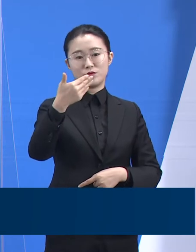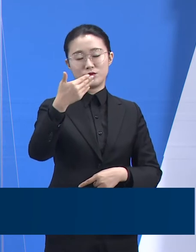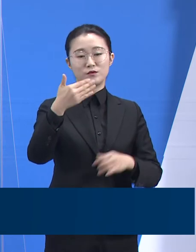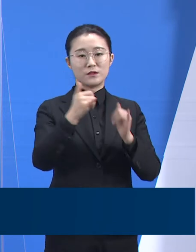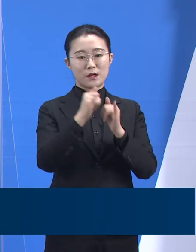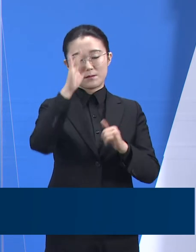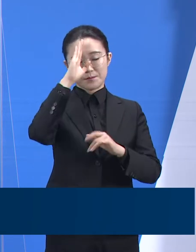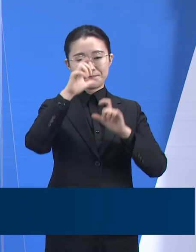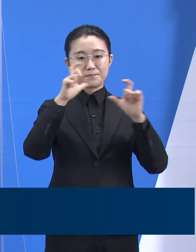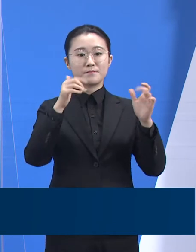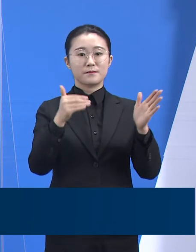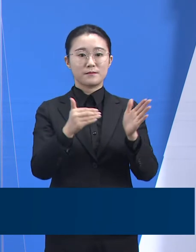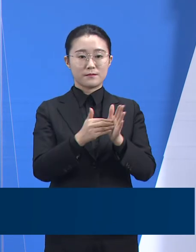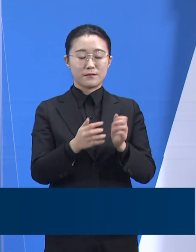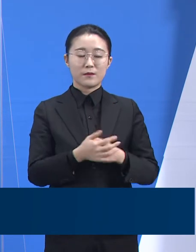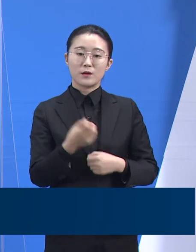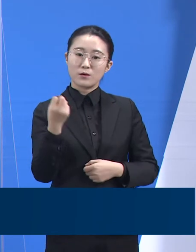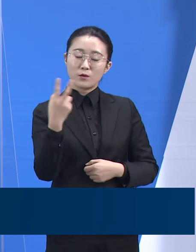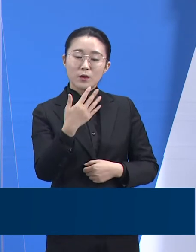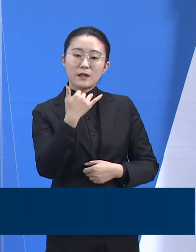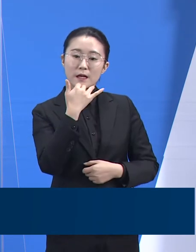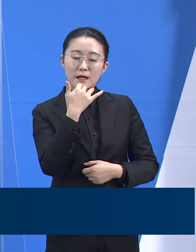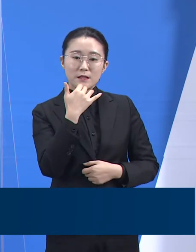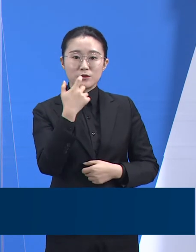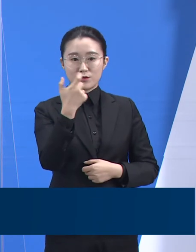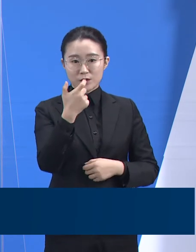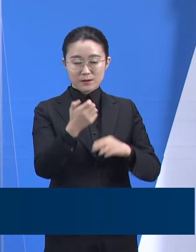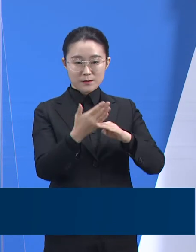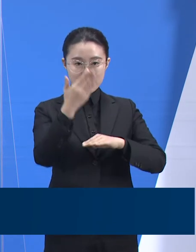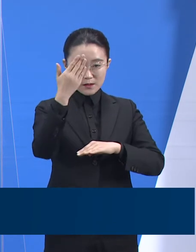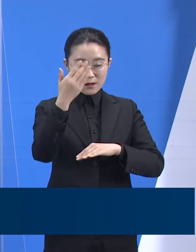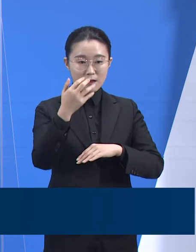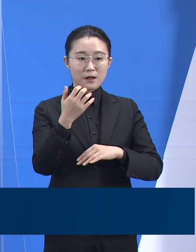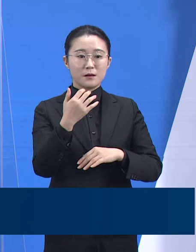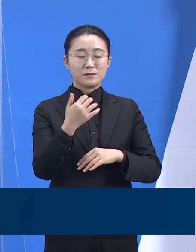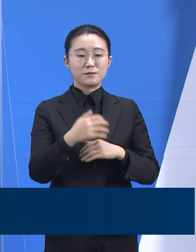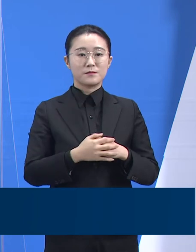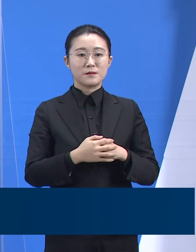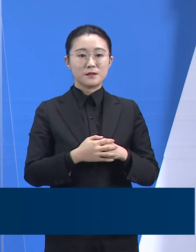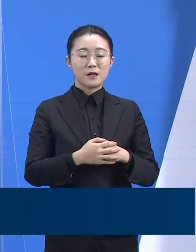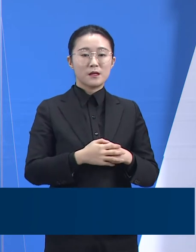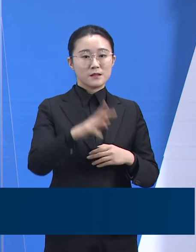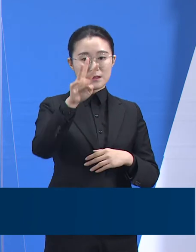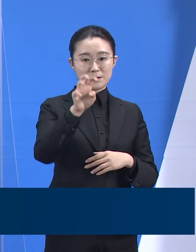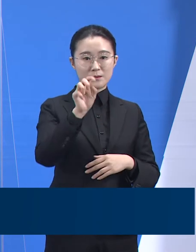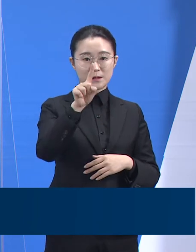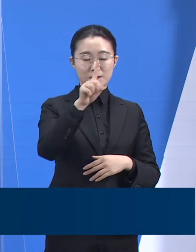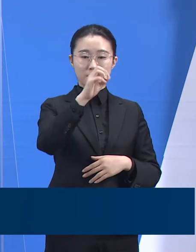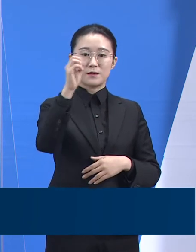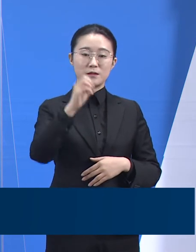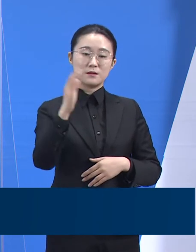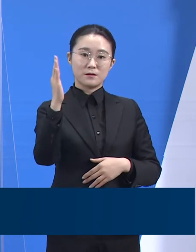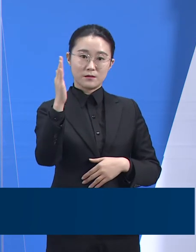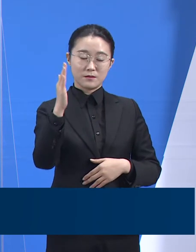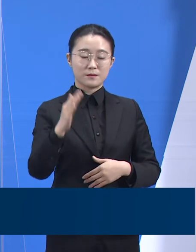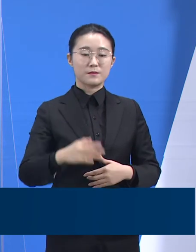60세 이상 고령 확진자는 일평균 78명으로 30.1%에 해당합니다.